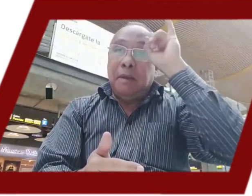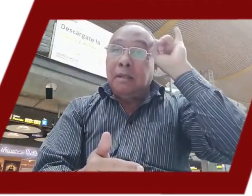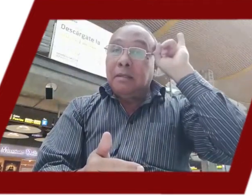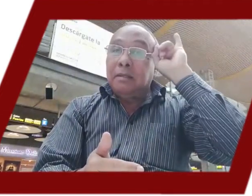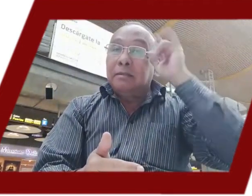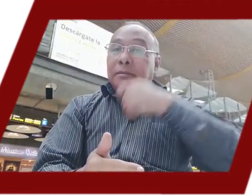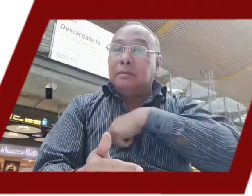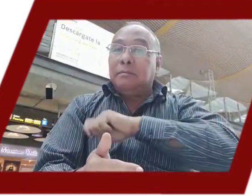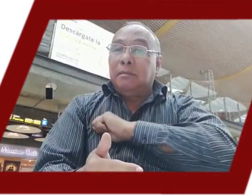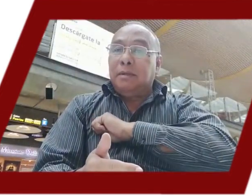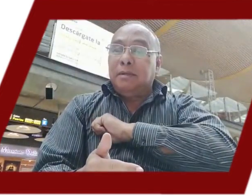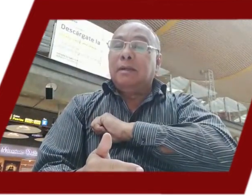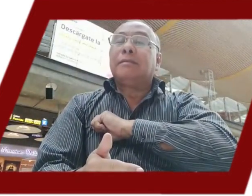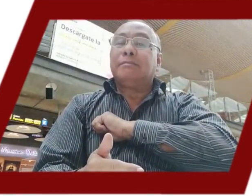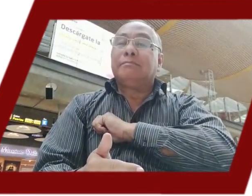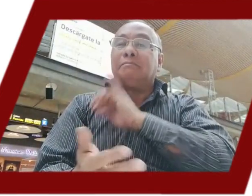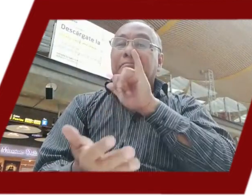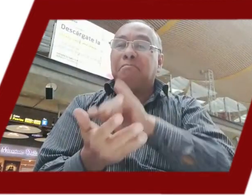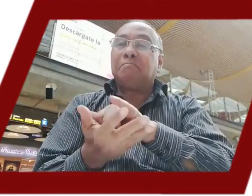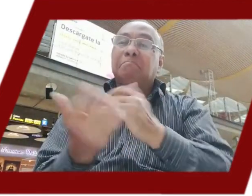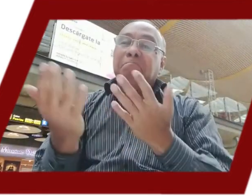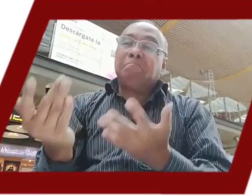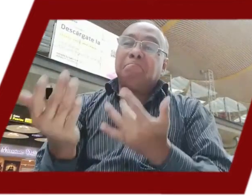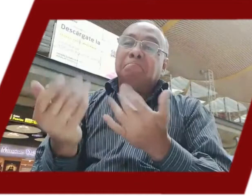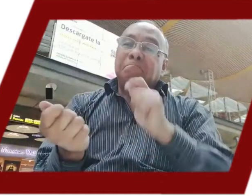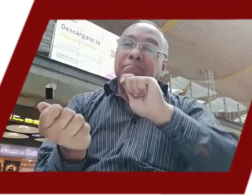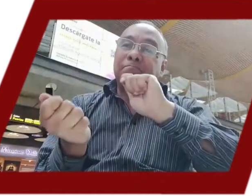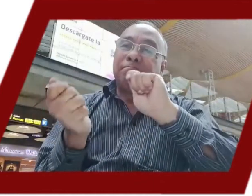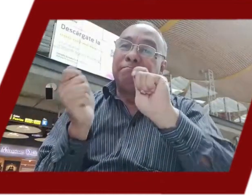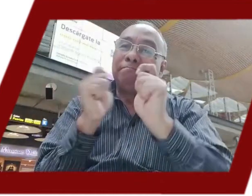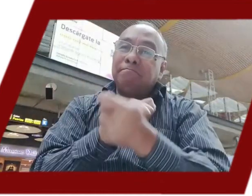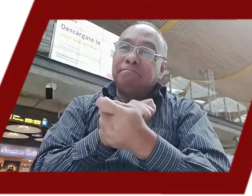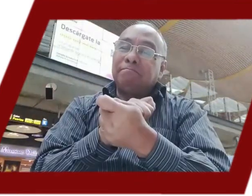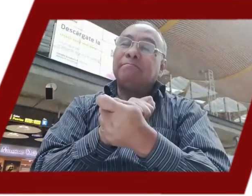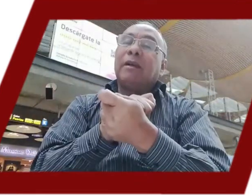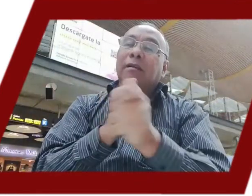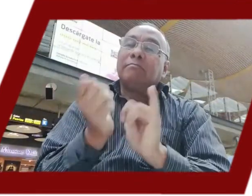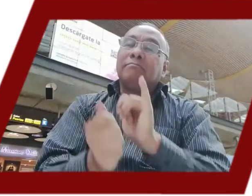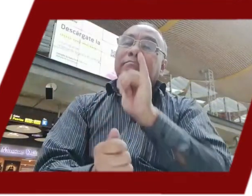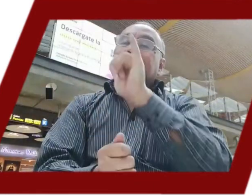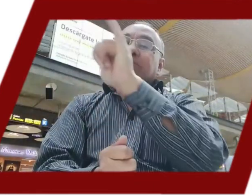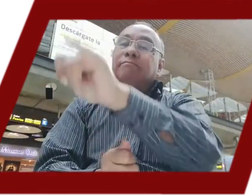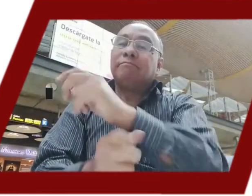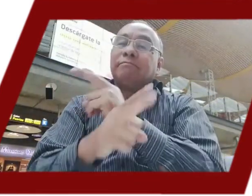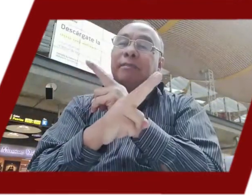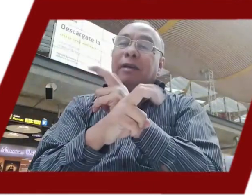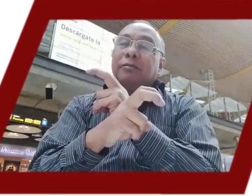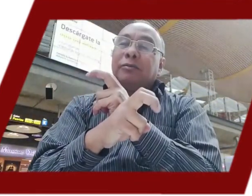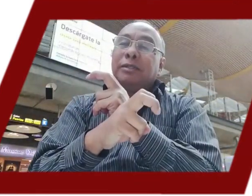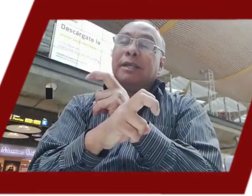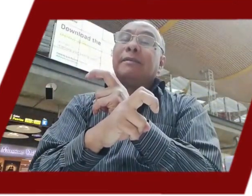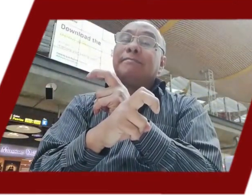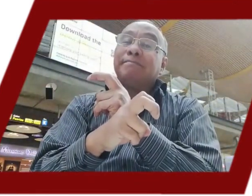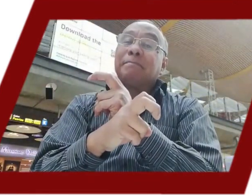Ahora me encuentro en la ciudad de Madrid, España, esperando hacer el transbordo hacia Austria. Pronto le seguiré